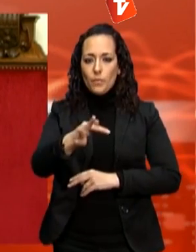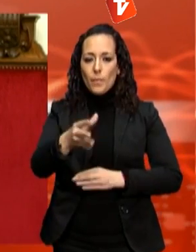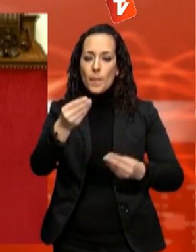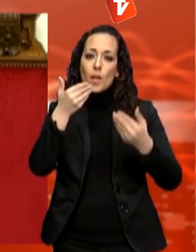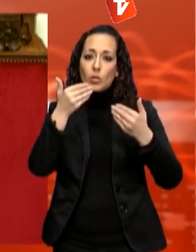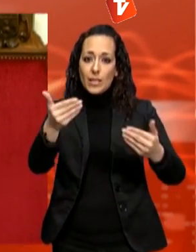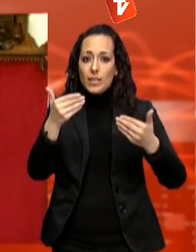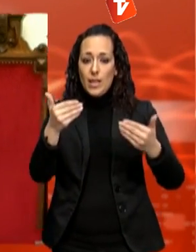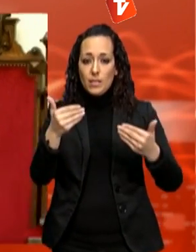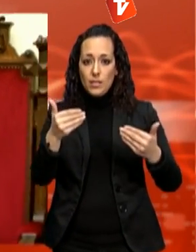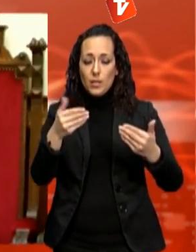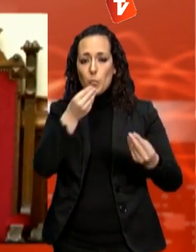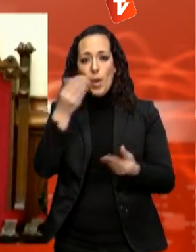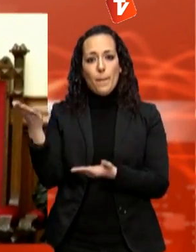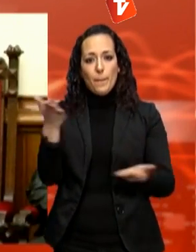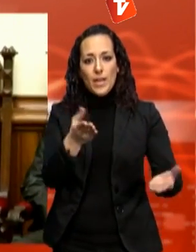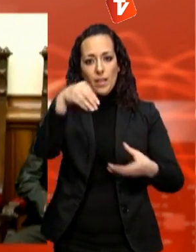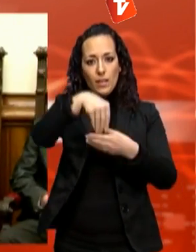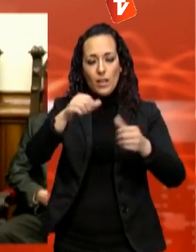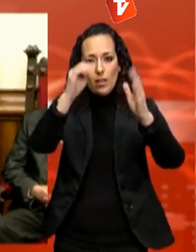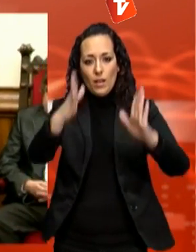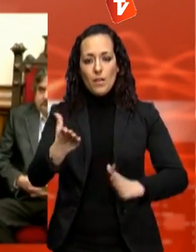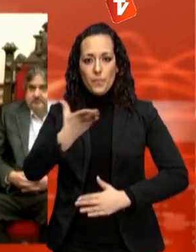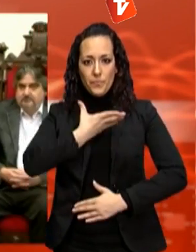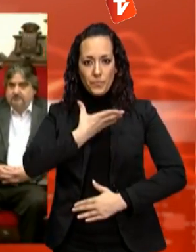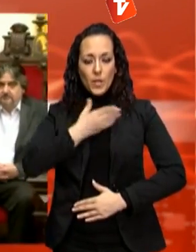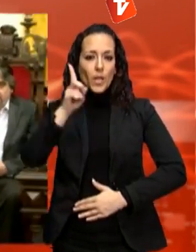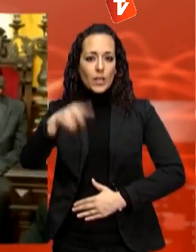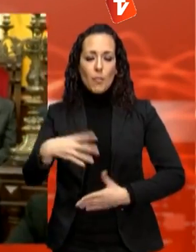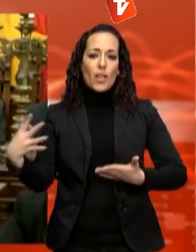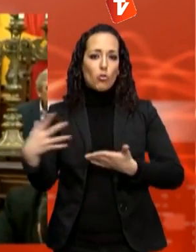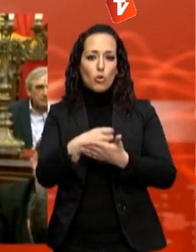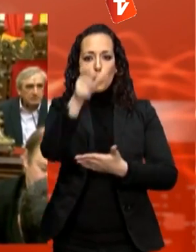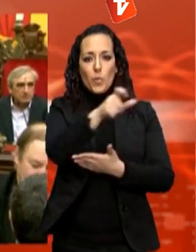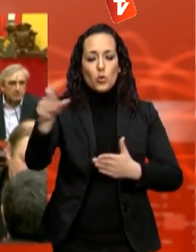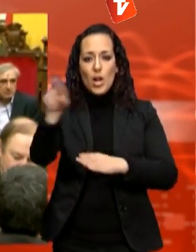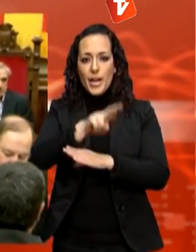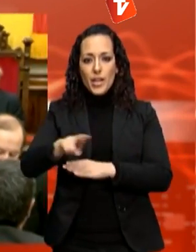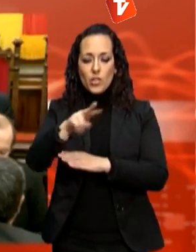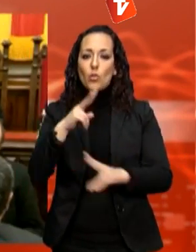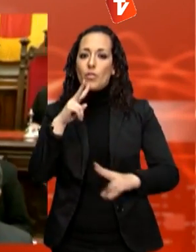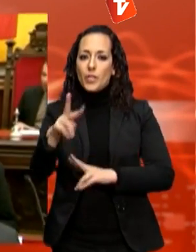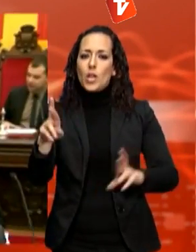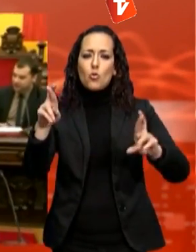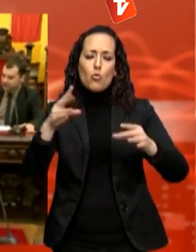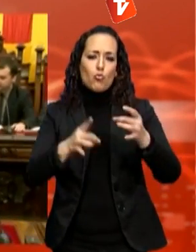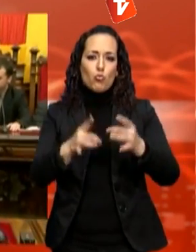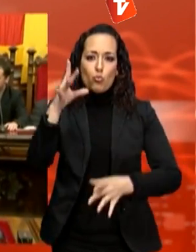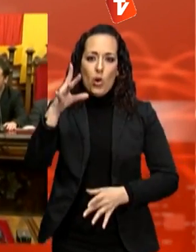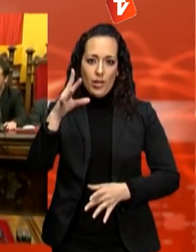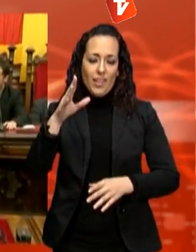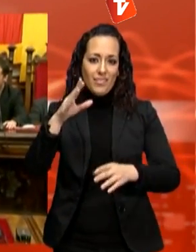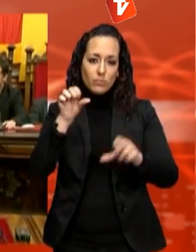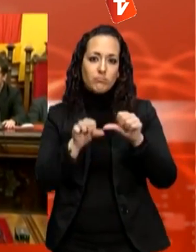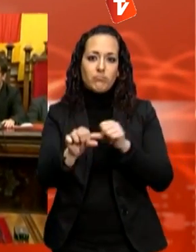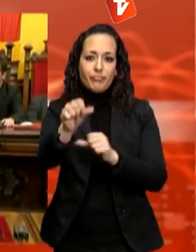Moltes gràcies, sigui benvinguda aquesta corporació municipal, evidentment en nom de tots els regidors i regidores, desitxar-li molta sort i molts encerts en